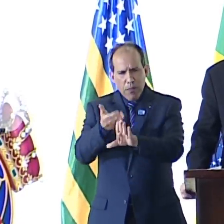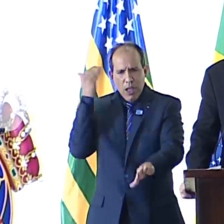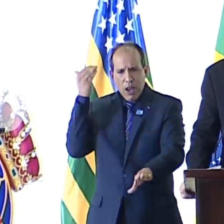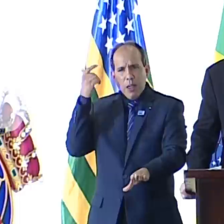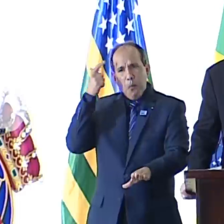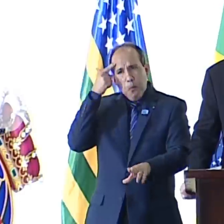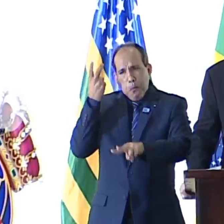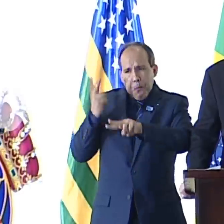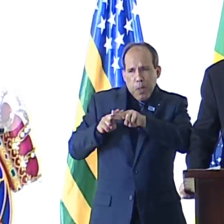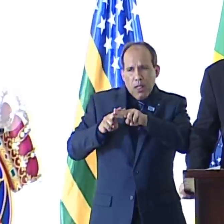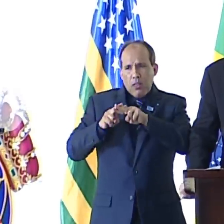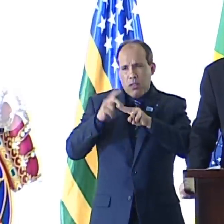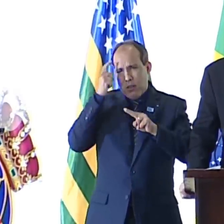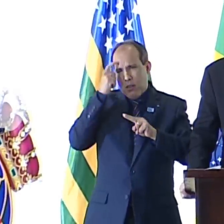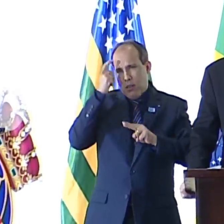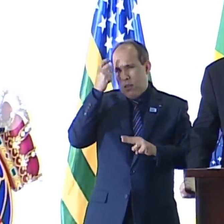mental.